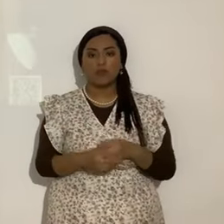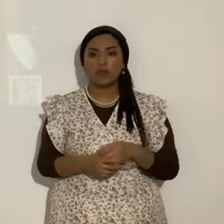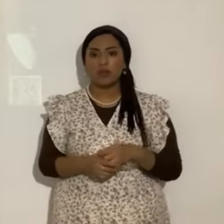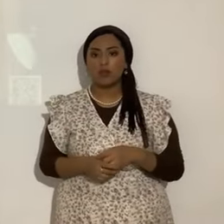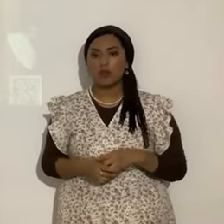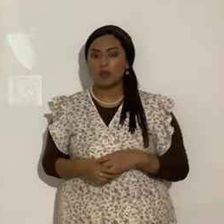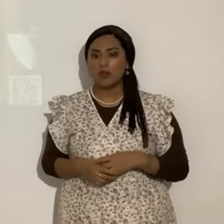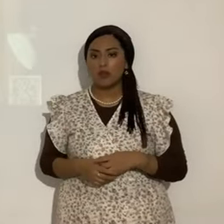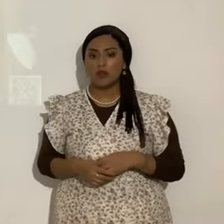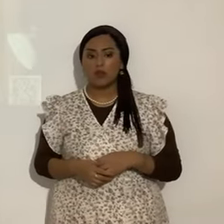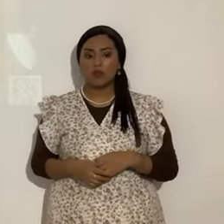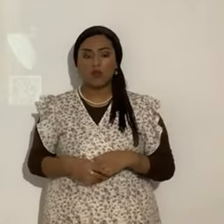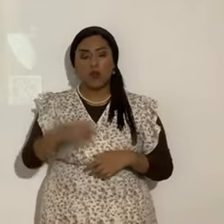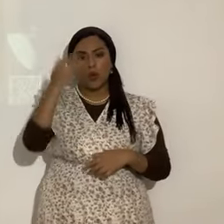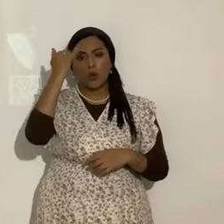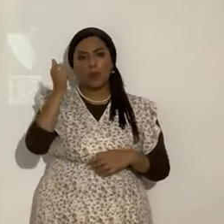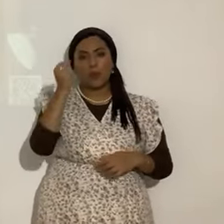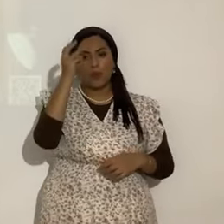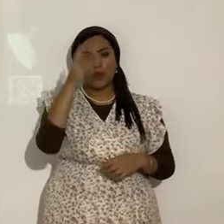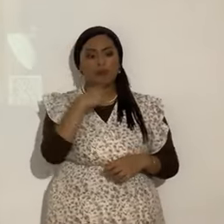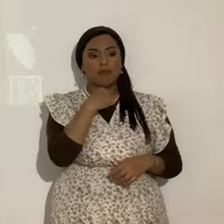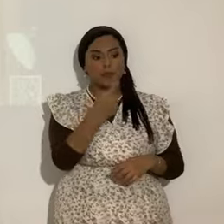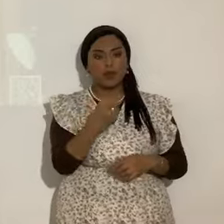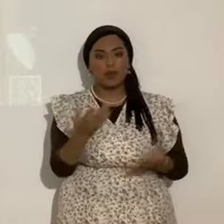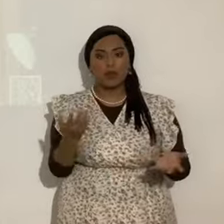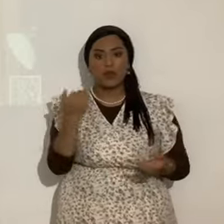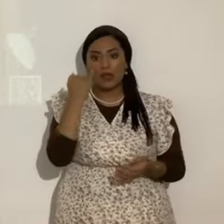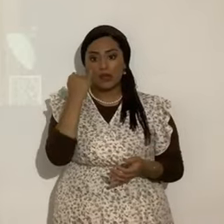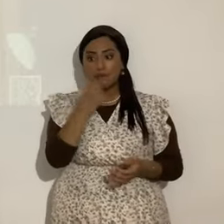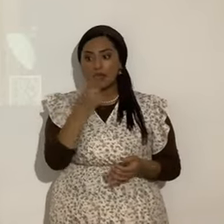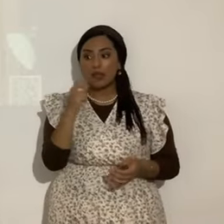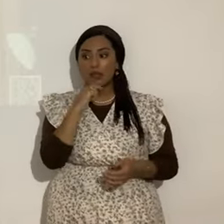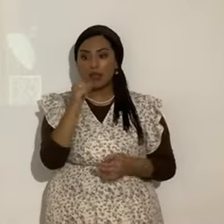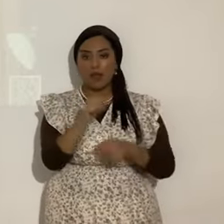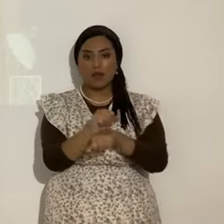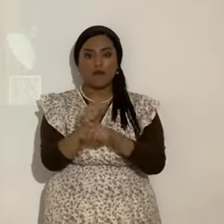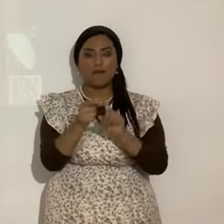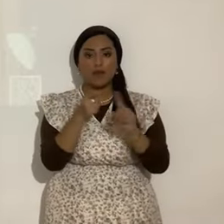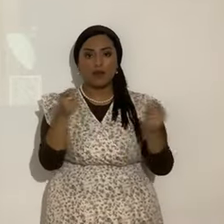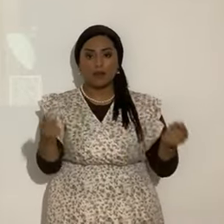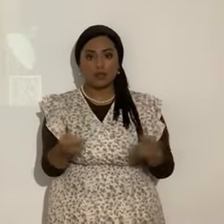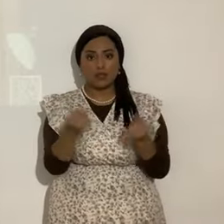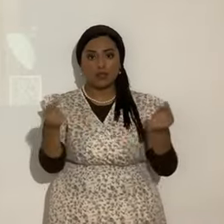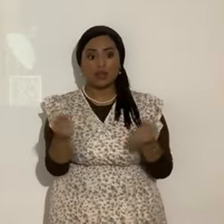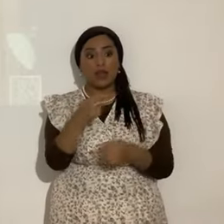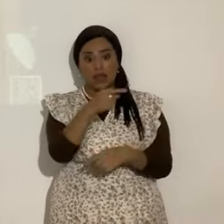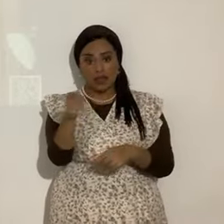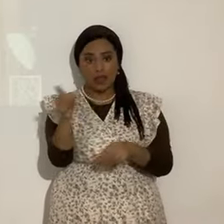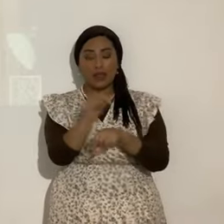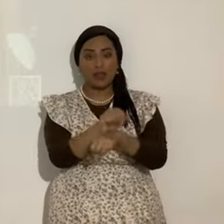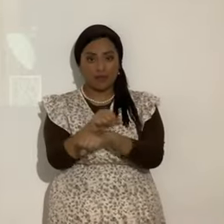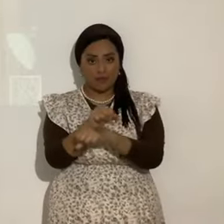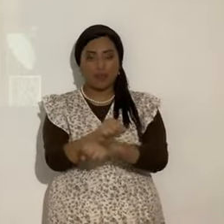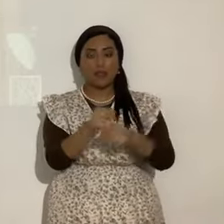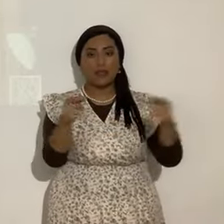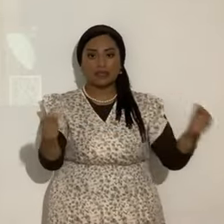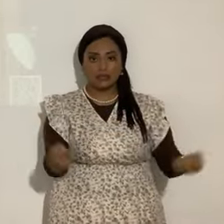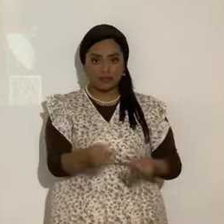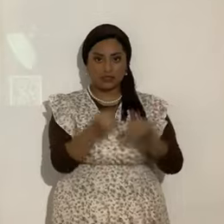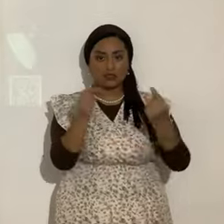O sea. ¿Por qué les hablaría así Yahshua? Si no fueran esclavos del pecado. Claro que eran esclavos del pecado. En